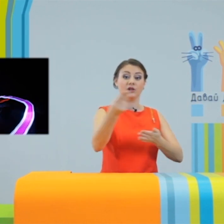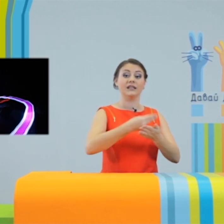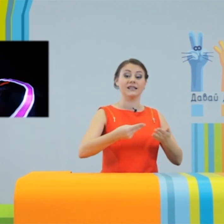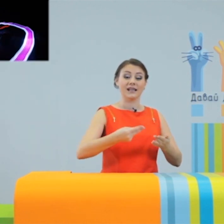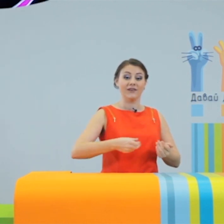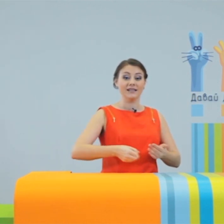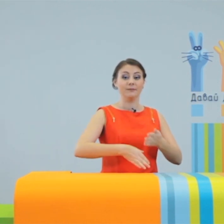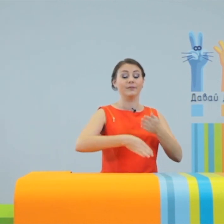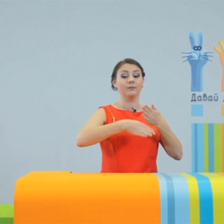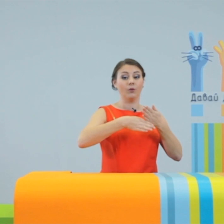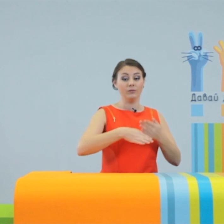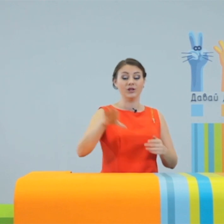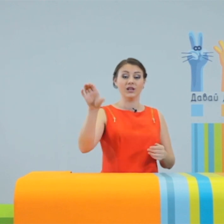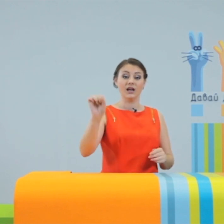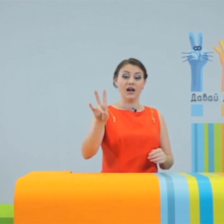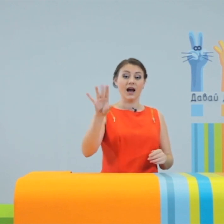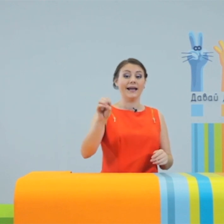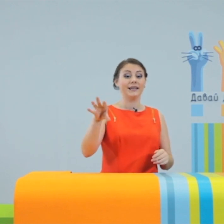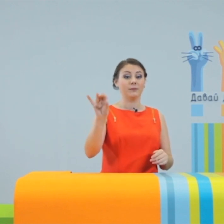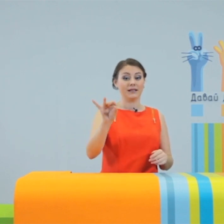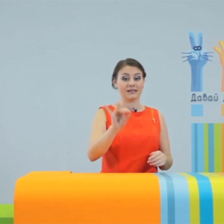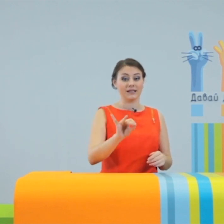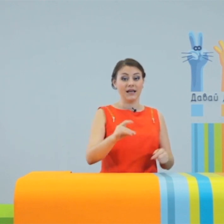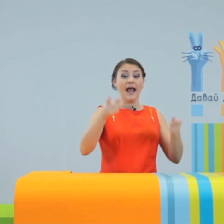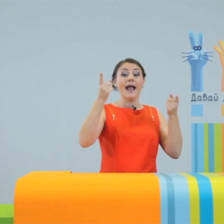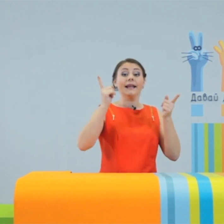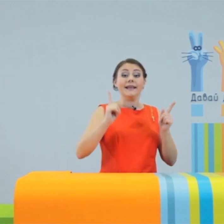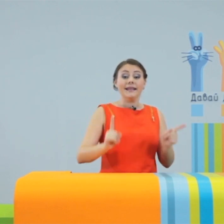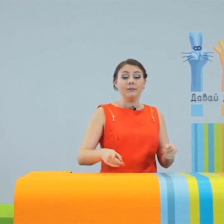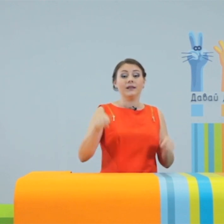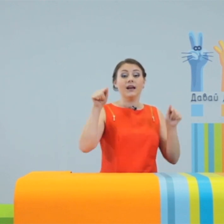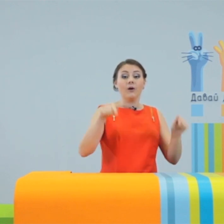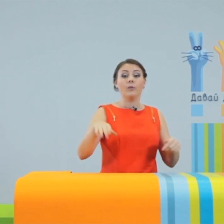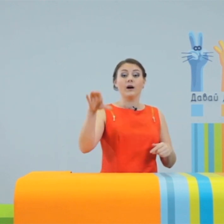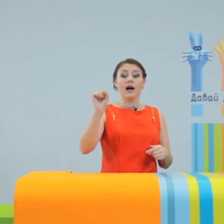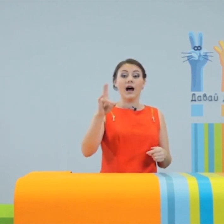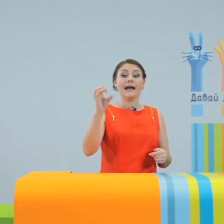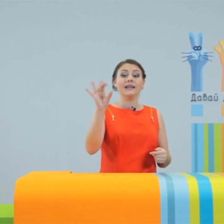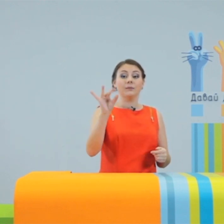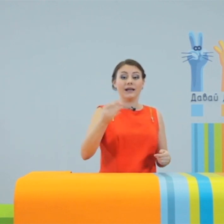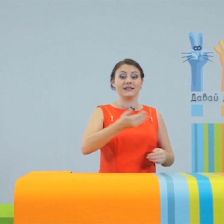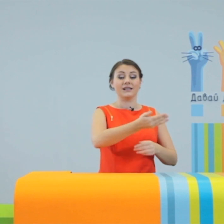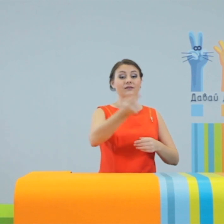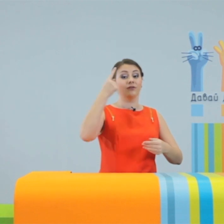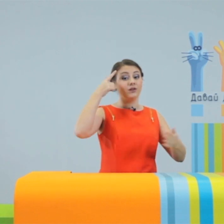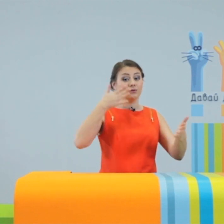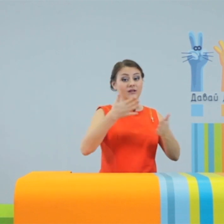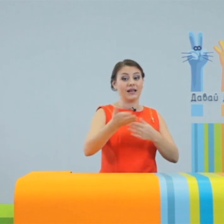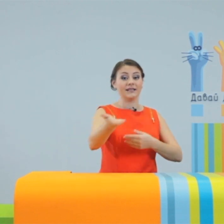нарисовать при помощи анимации. Именно об анимации вы узнаете